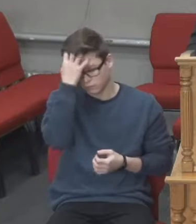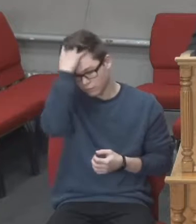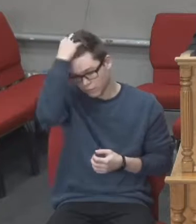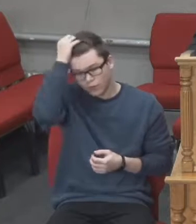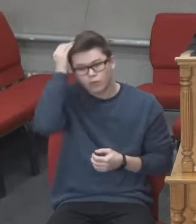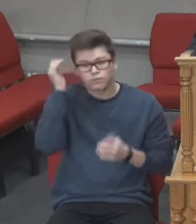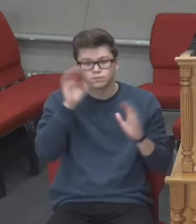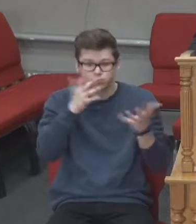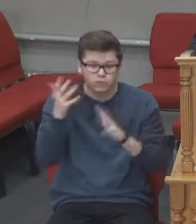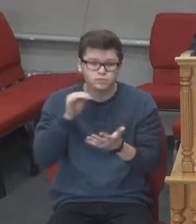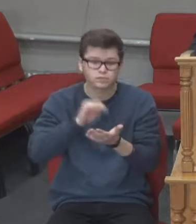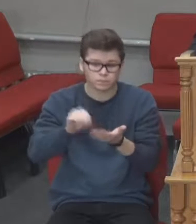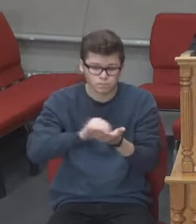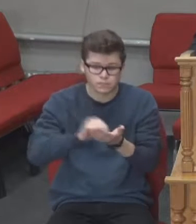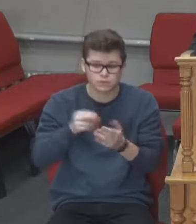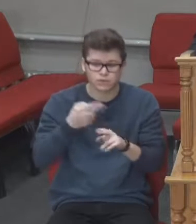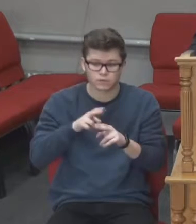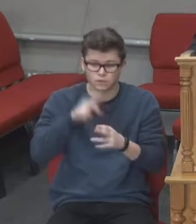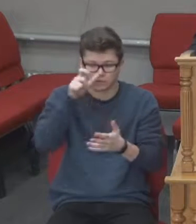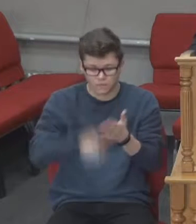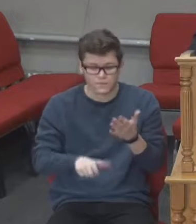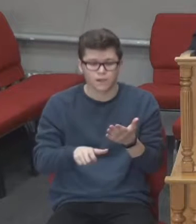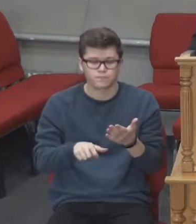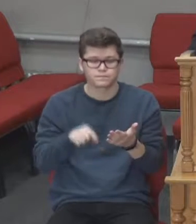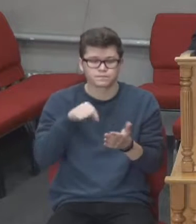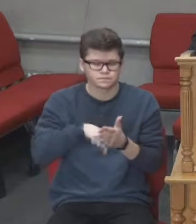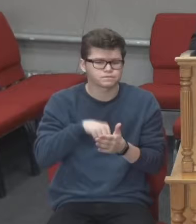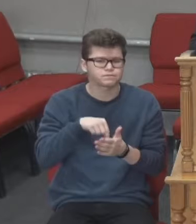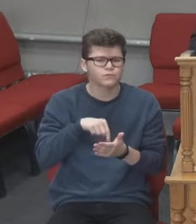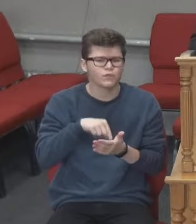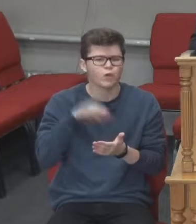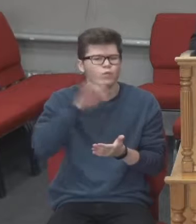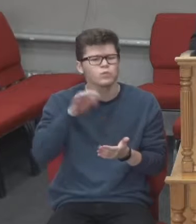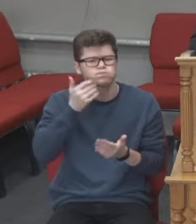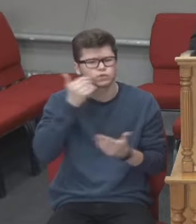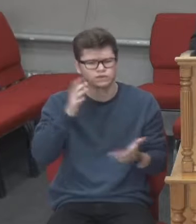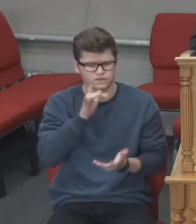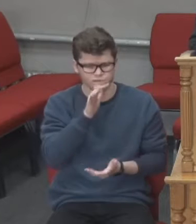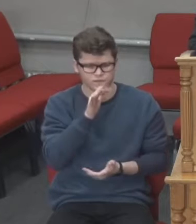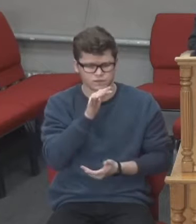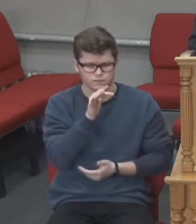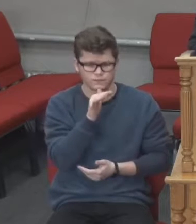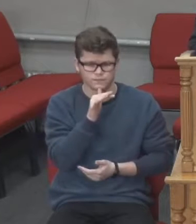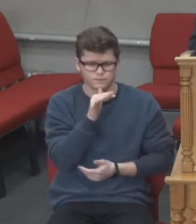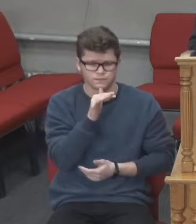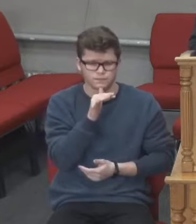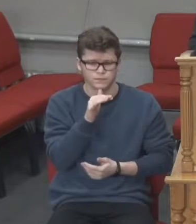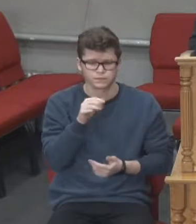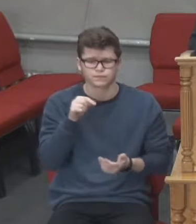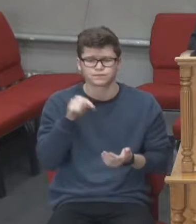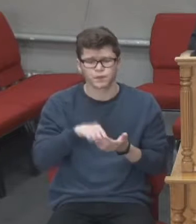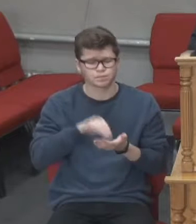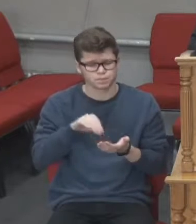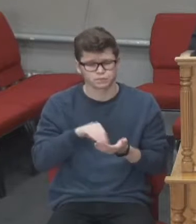Події записані в цьому розділі, вони торкаються останніх днів, в котрі наш Господь Ісус Христос,